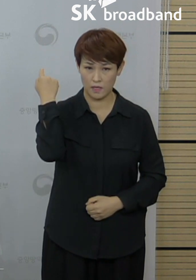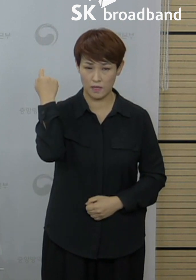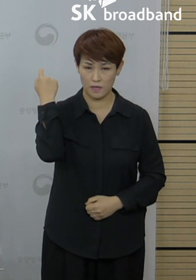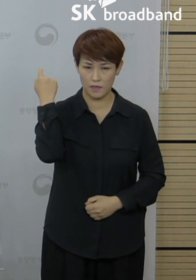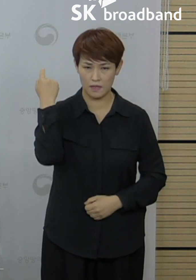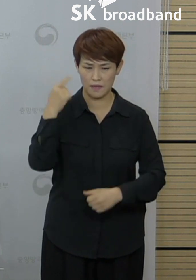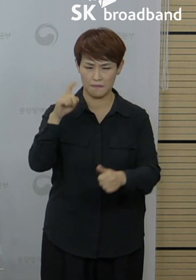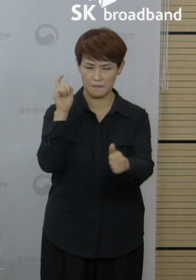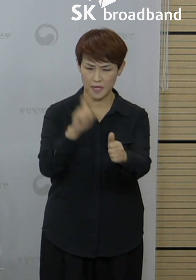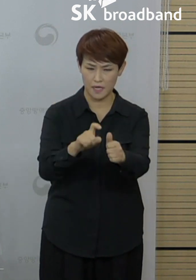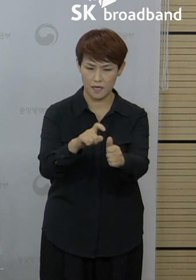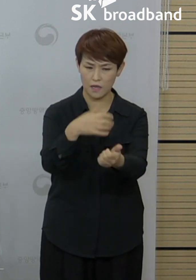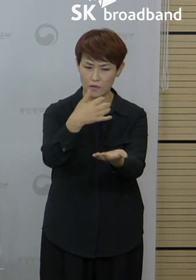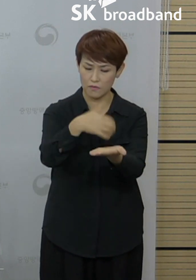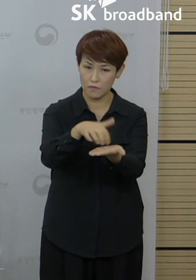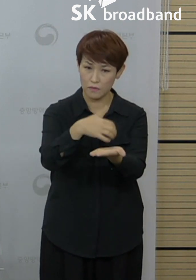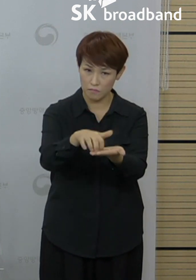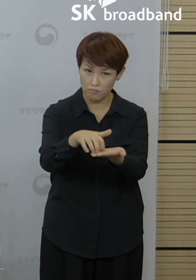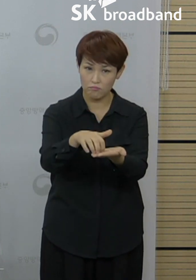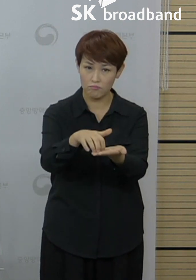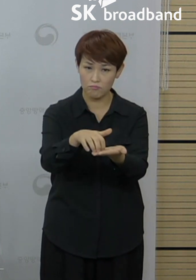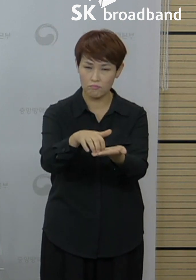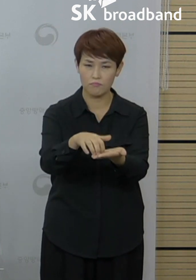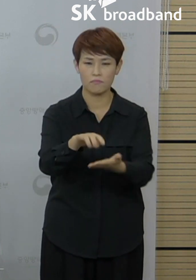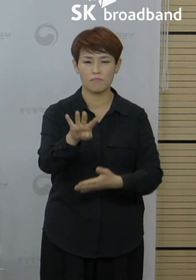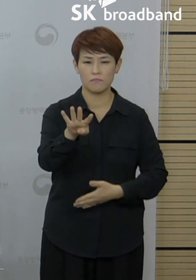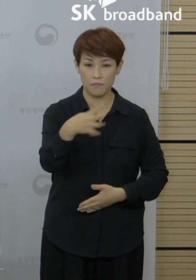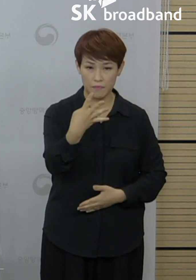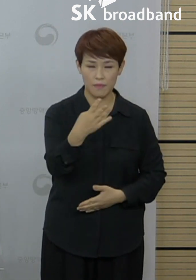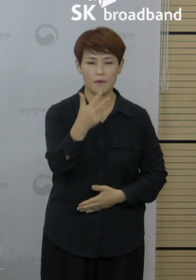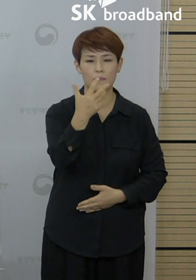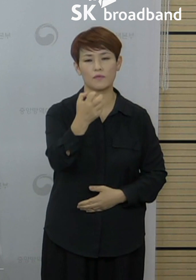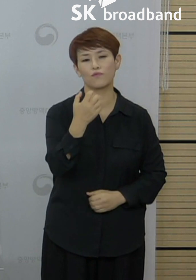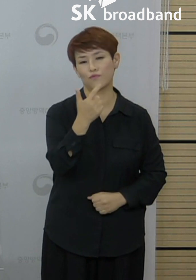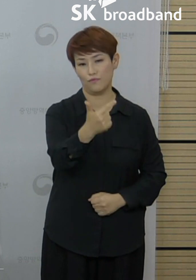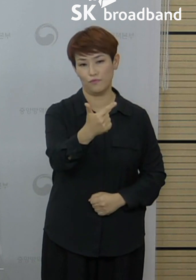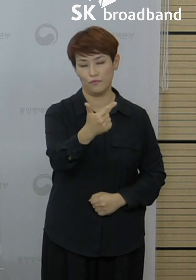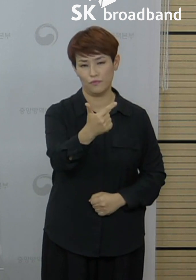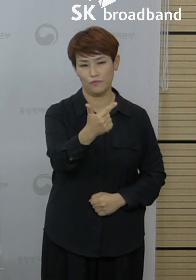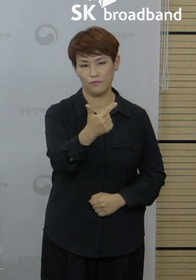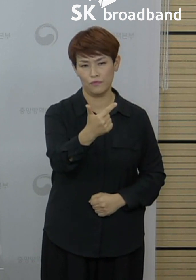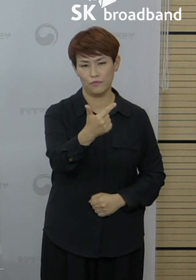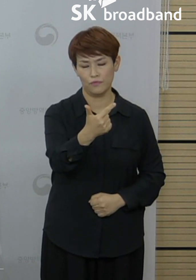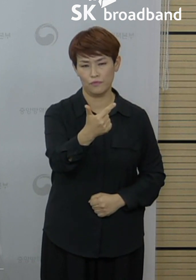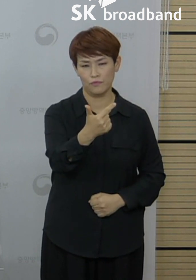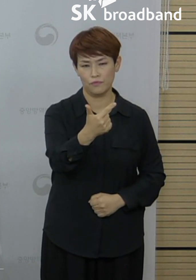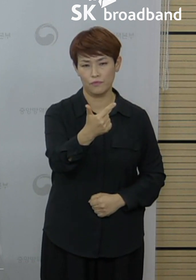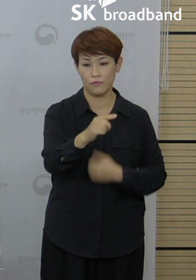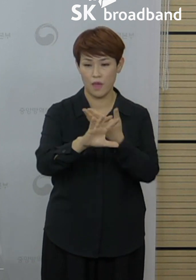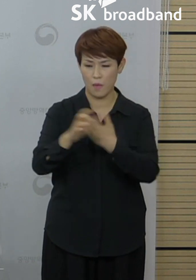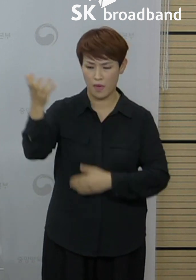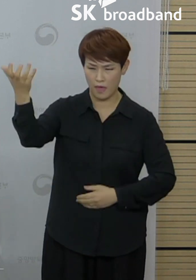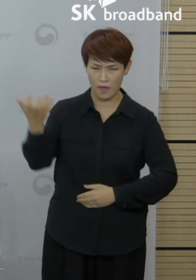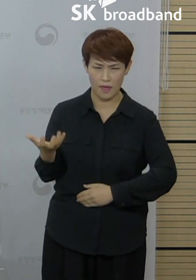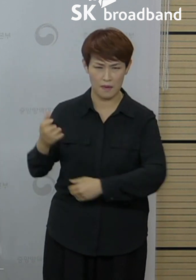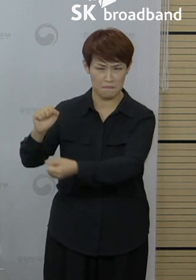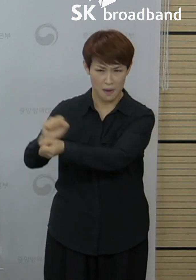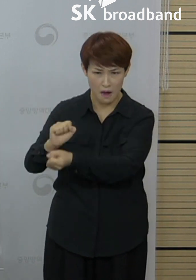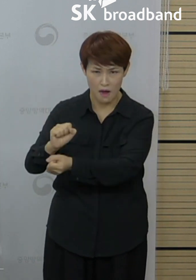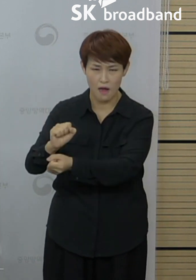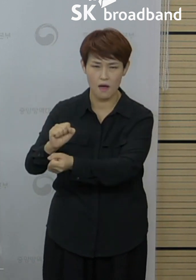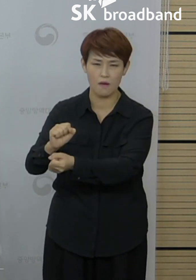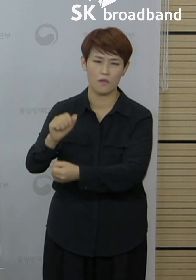국내에서 신규 확진자는 486명 발생되었습니다. 해외 유입 사례는